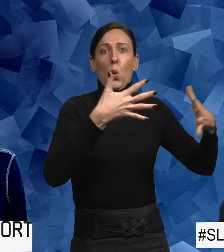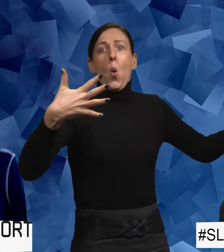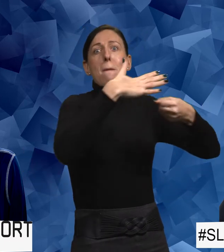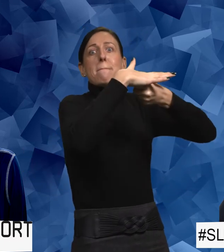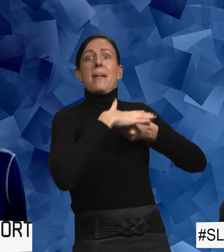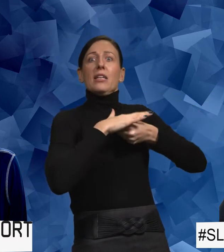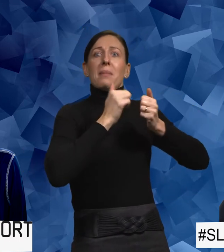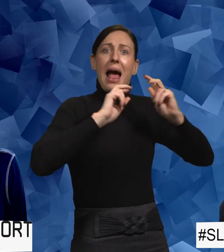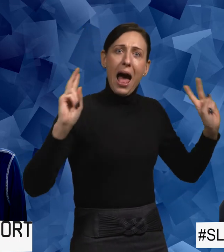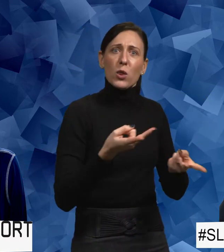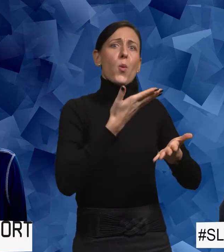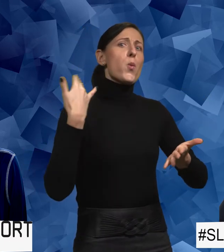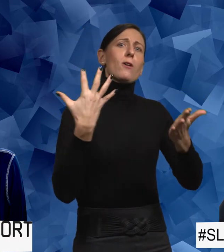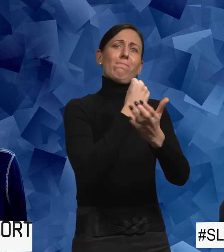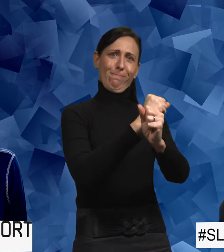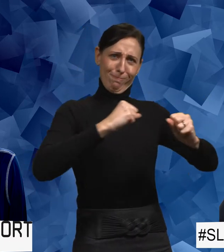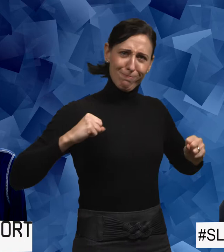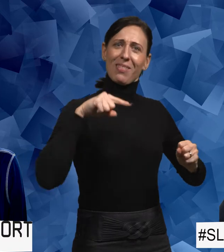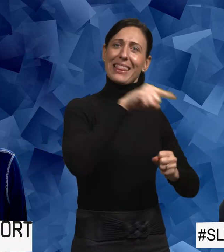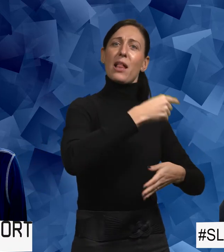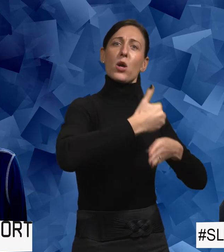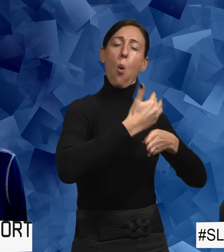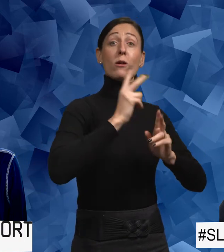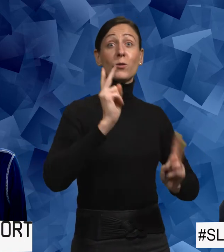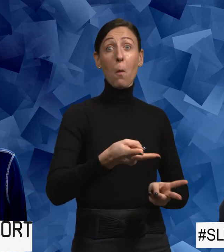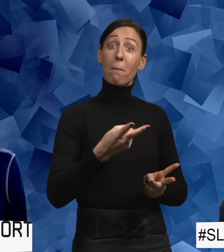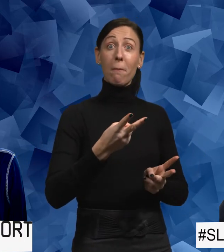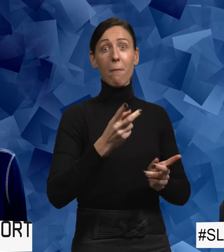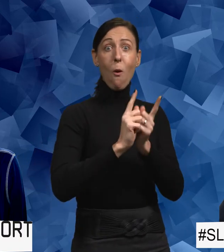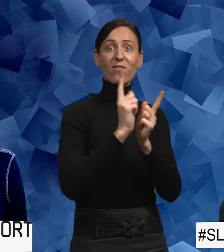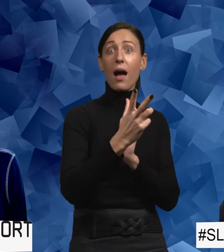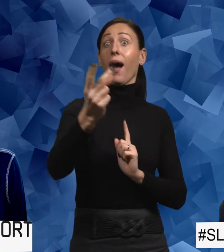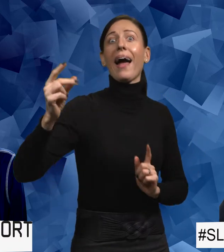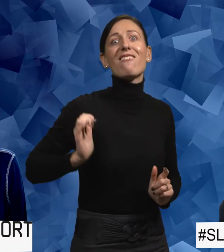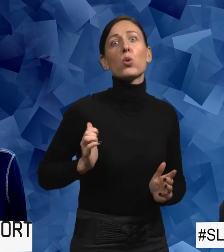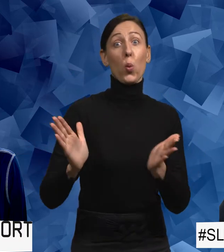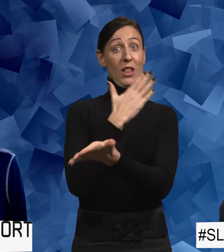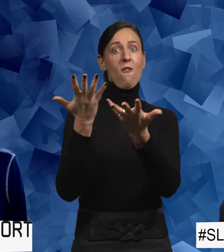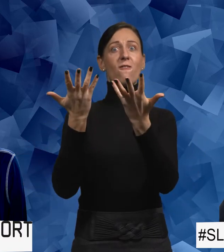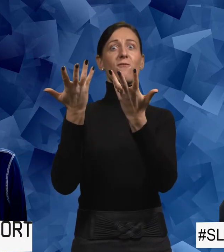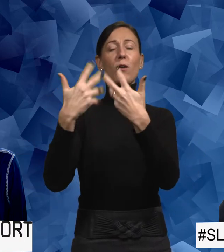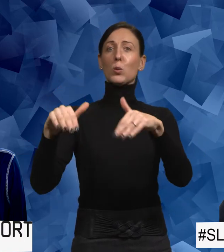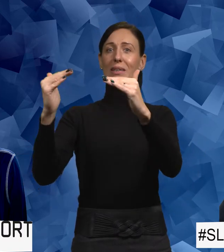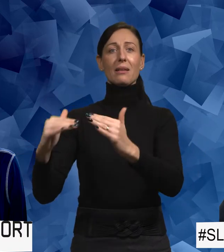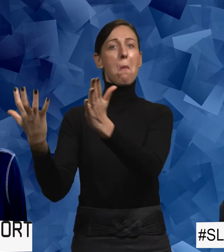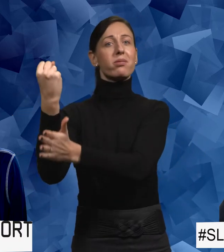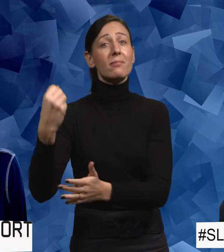utifrån när man fortfarande inte har erövrat de här rollerna som ofta kvinnor utan funktionsnedsättning erövrar? Alltså jag tror att väldigt, väldigt många